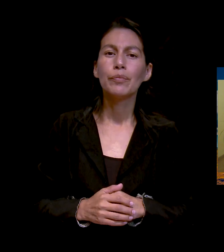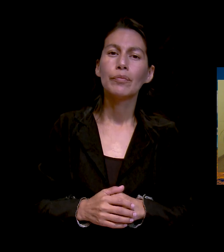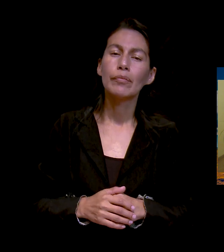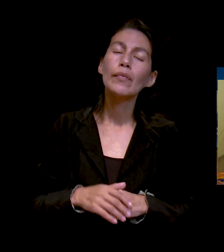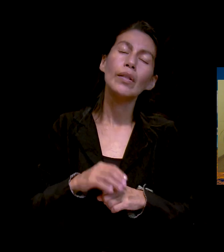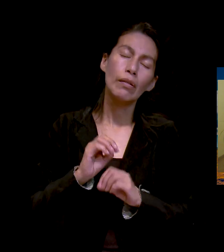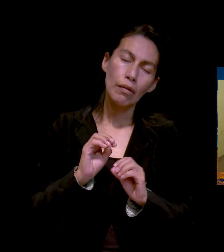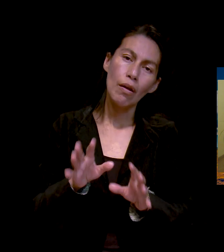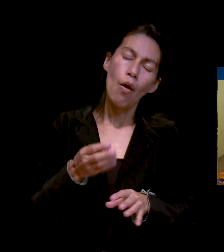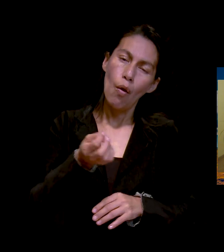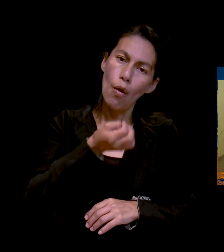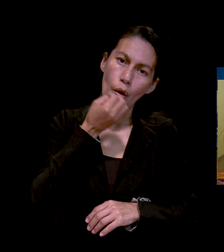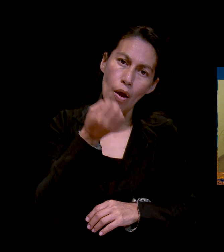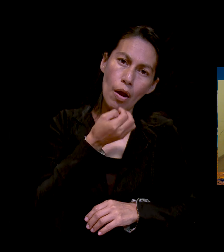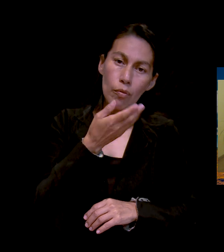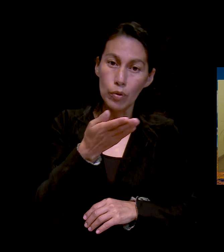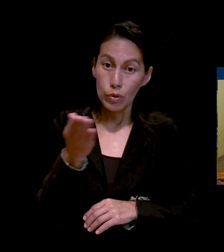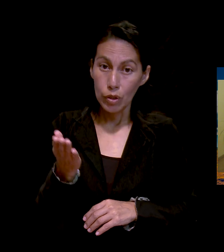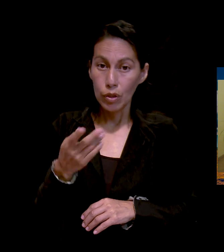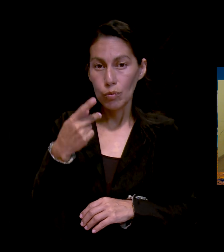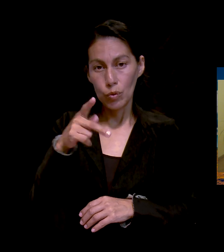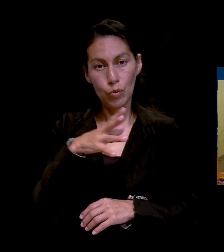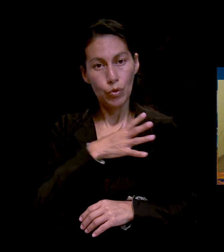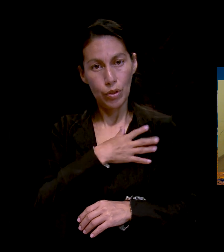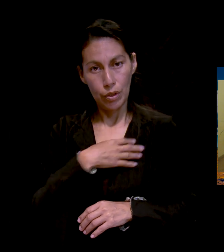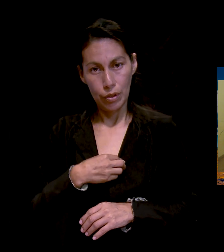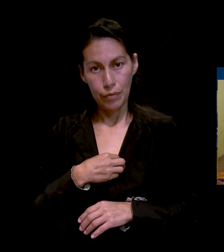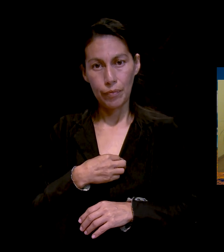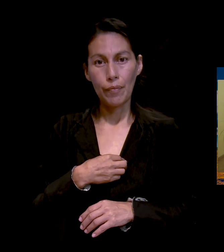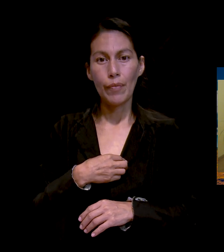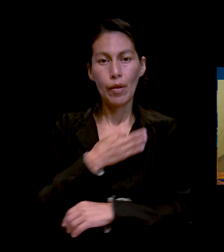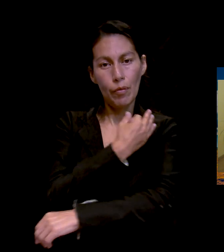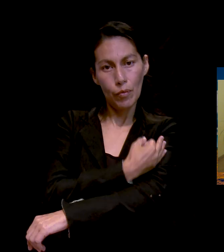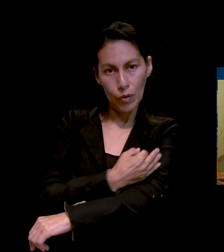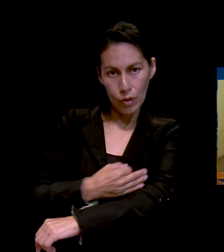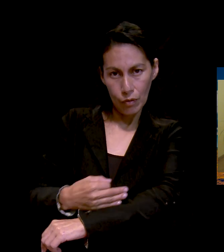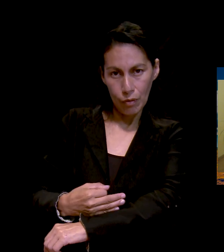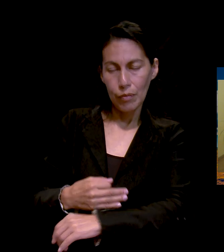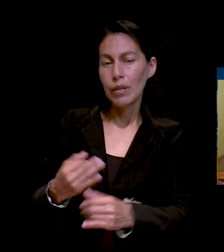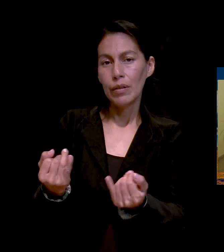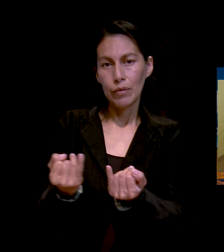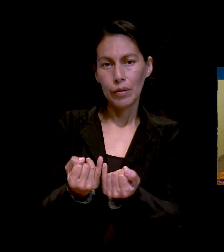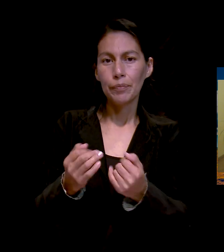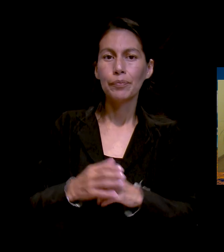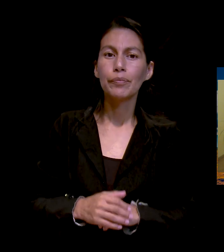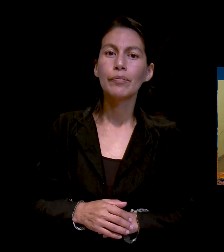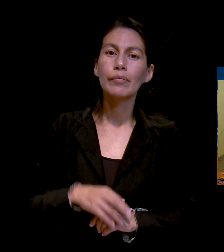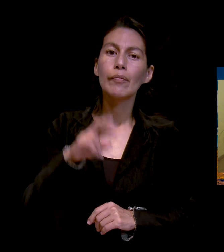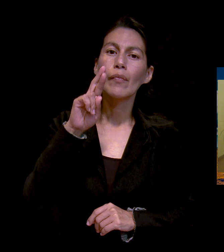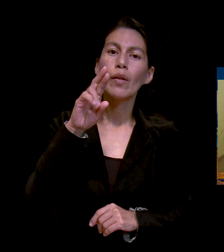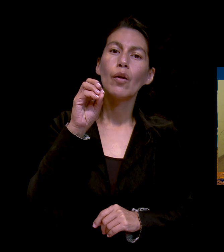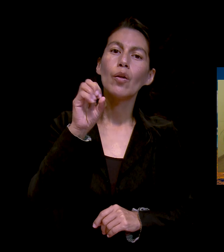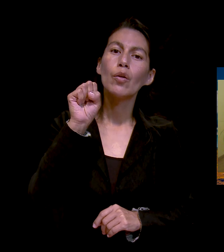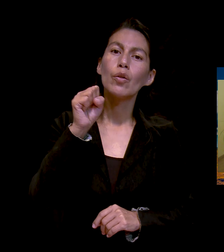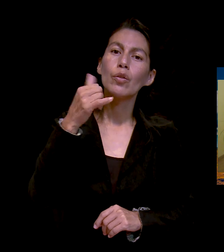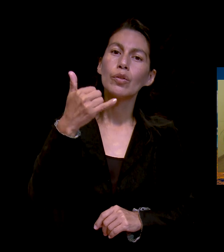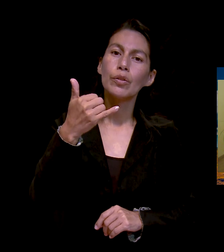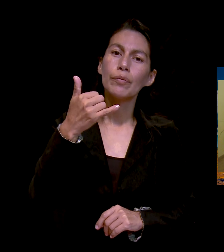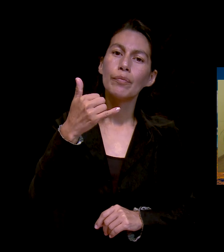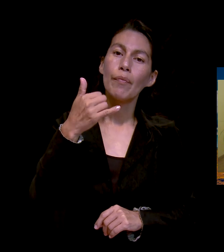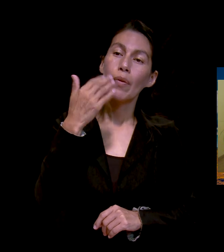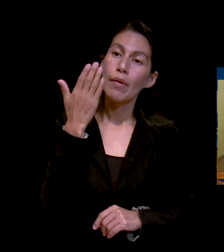tu hija y por la familia. Rosy, quiero pedir por el joven valiente Piña,